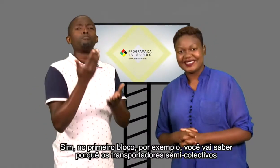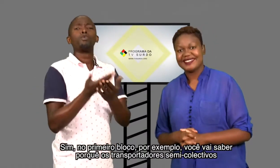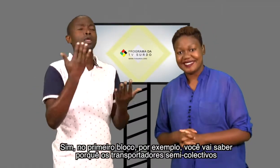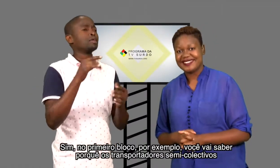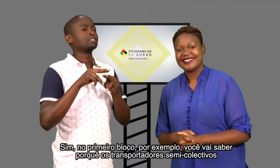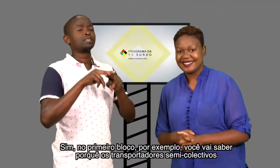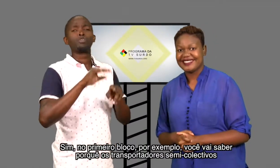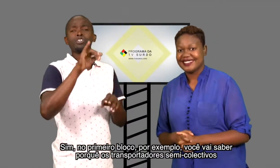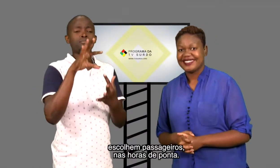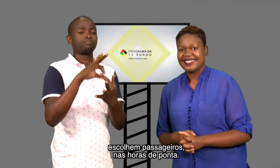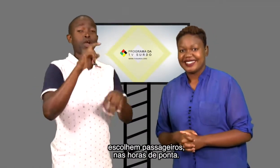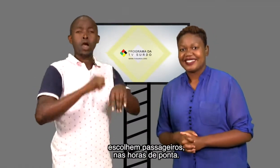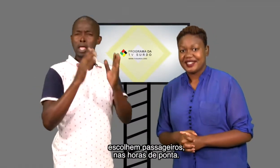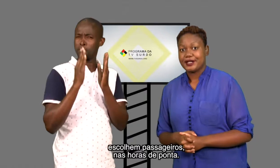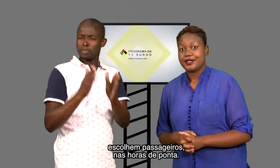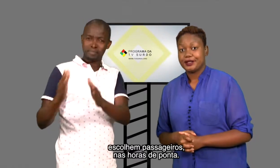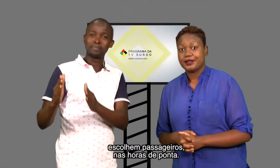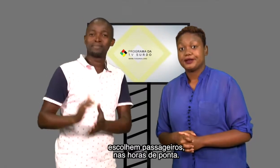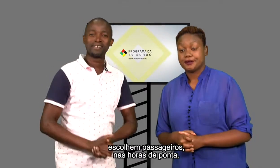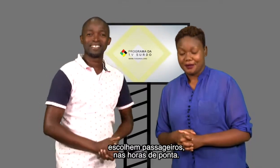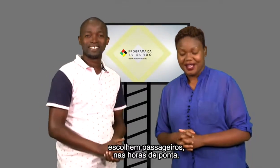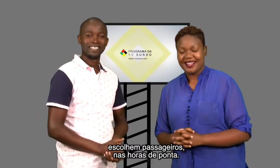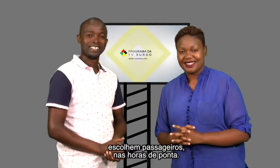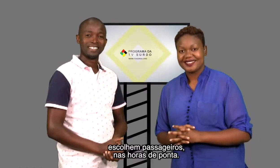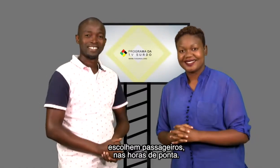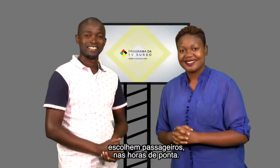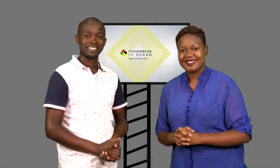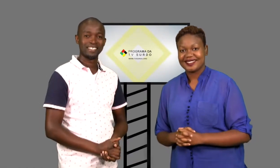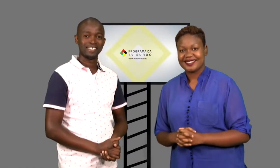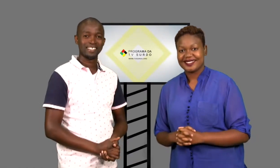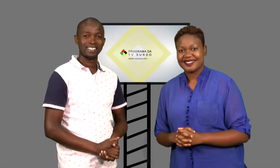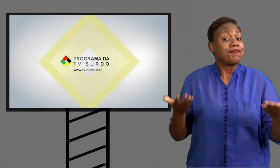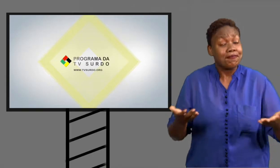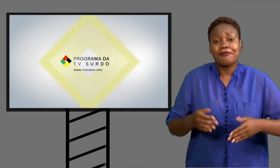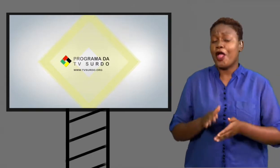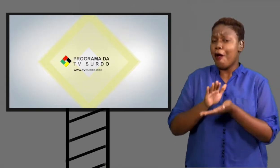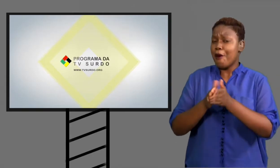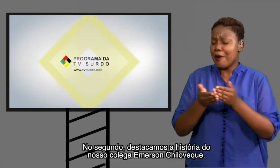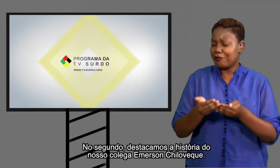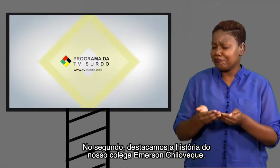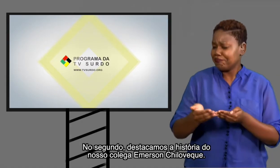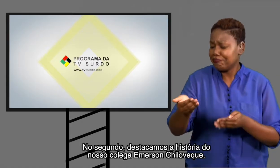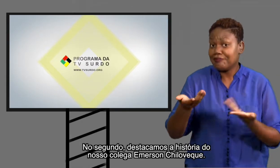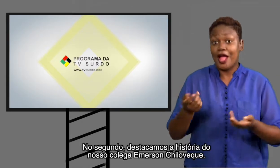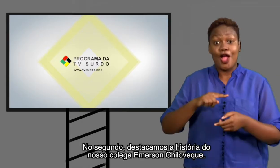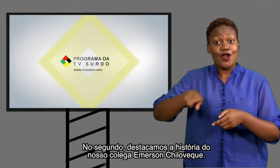por que os transportadores semicoletivos escolhem passageiros nas horas de conta. No segundo,